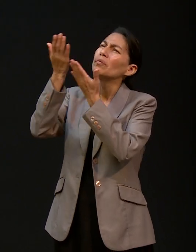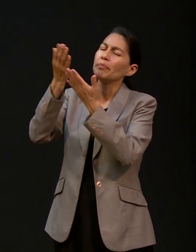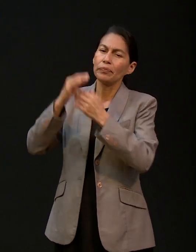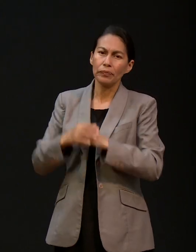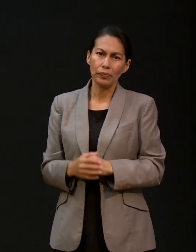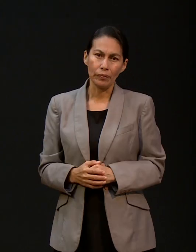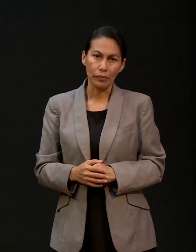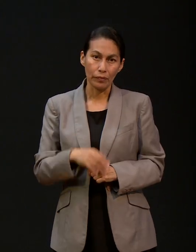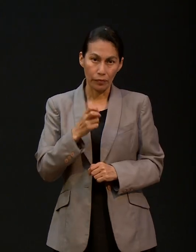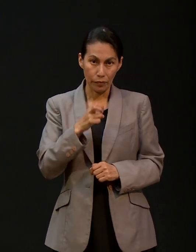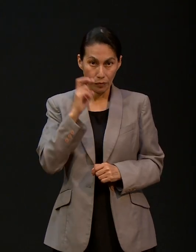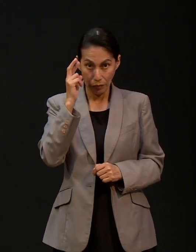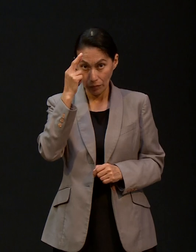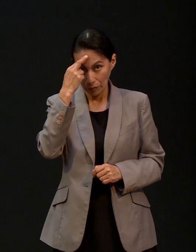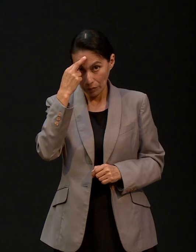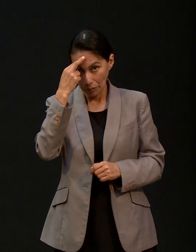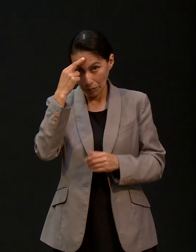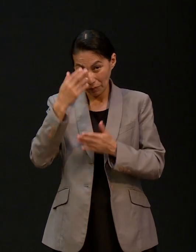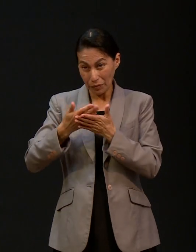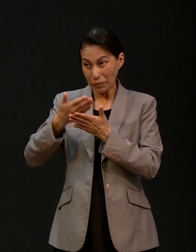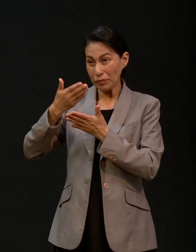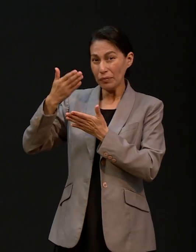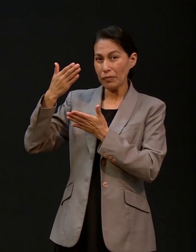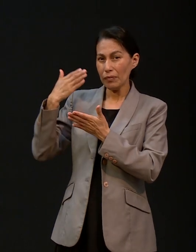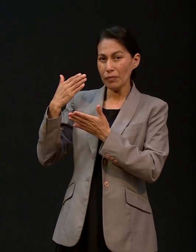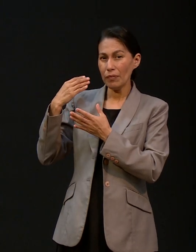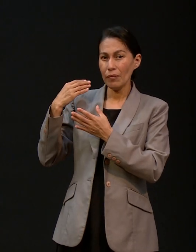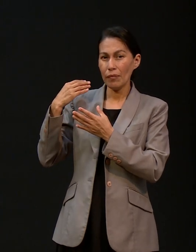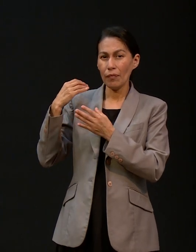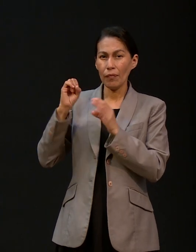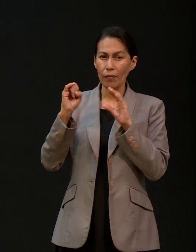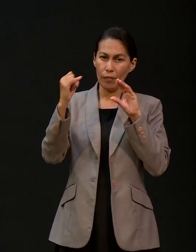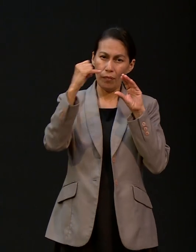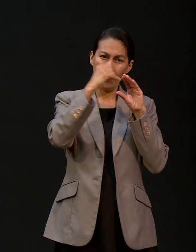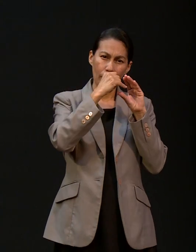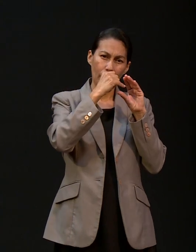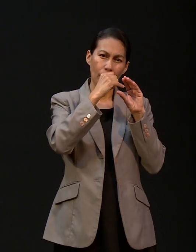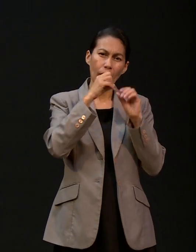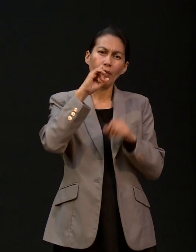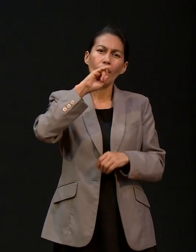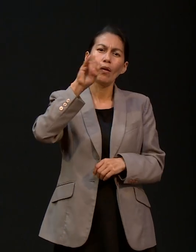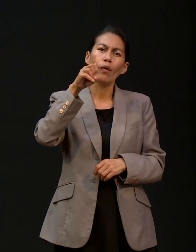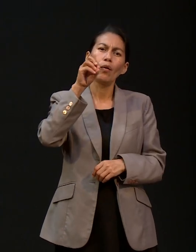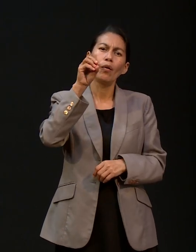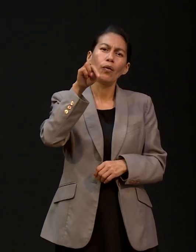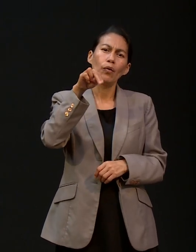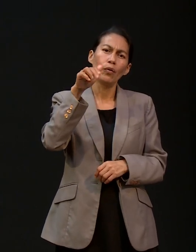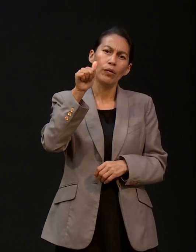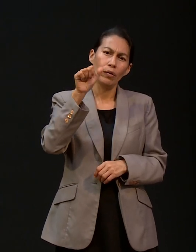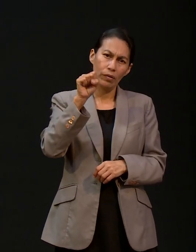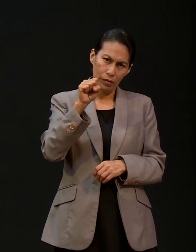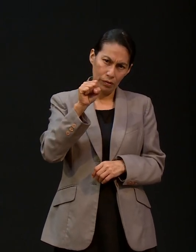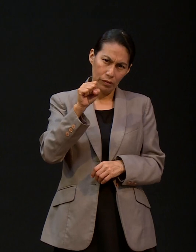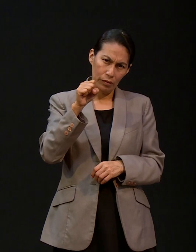en aquel entonces recordamos el evento de Jonás fue algo que venía a mi mente mientras estás ahí